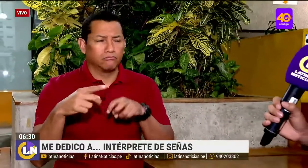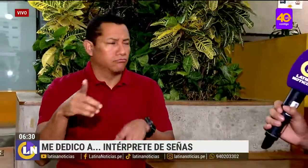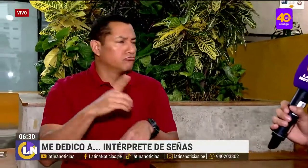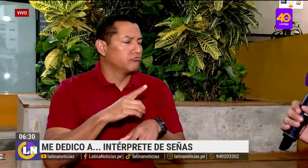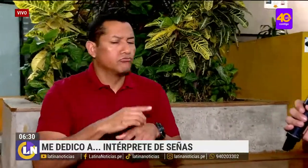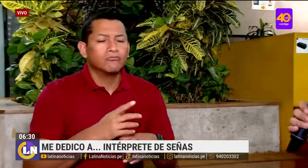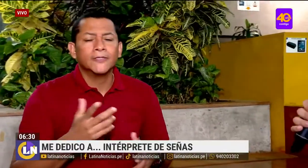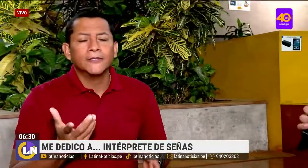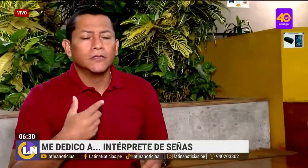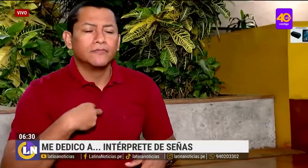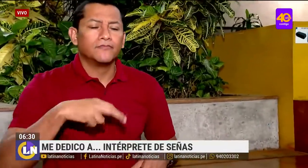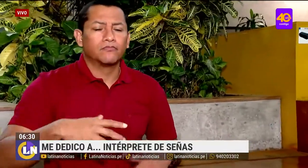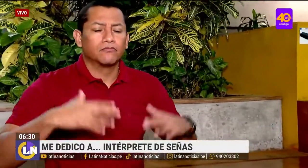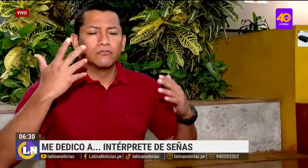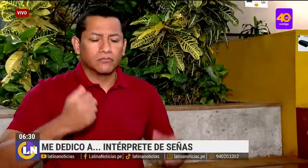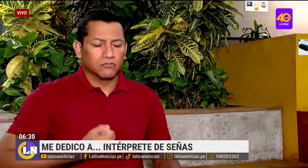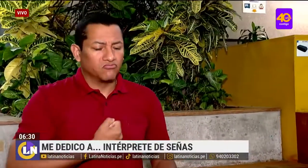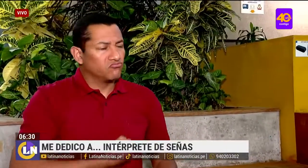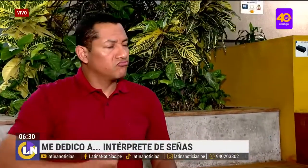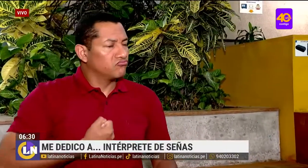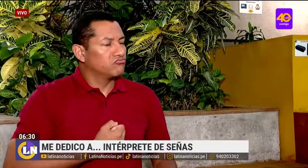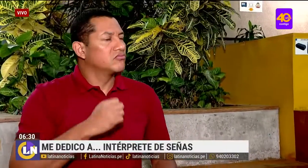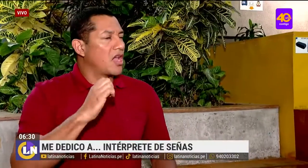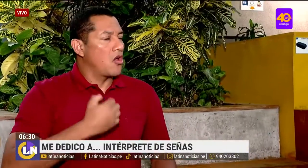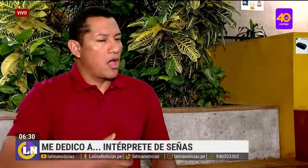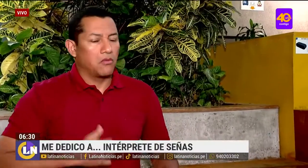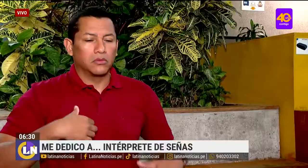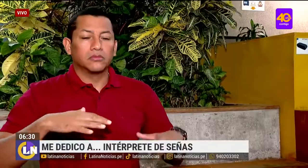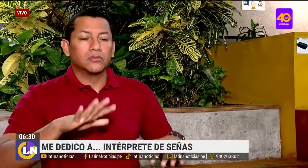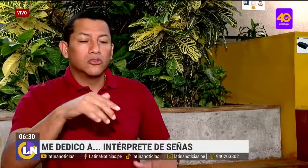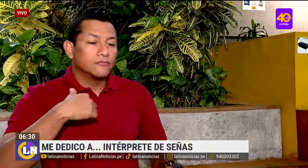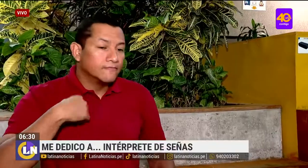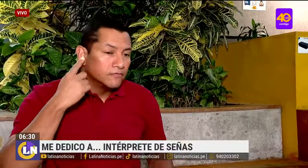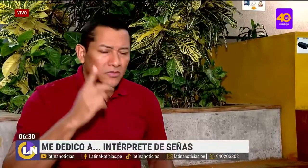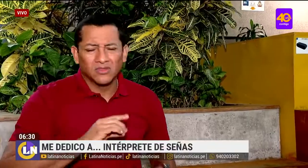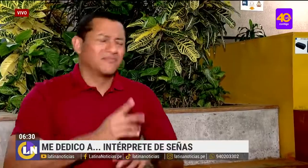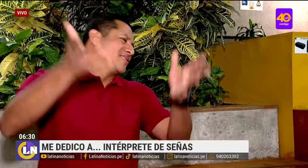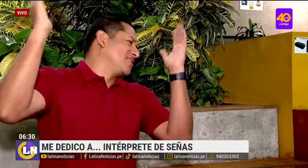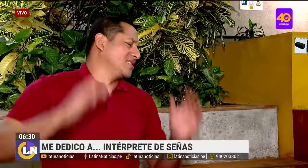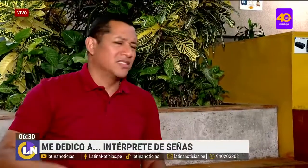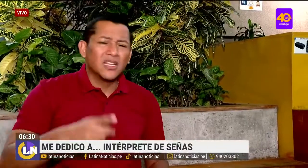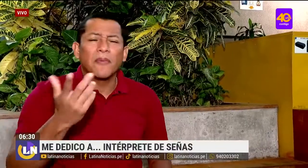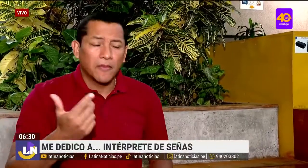ido al hospital, al seguro, no he sentido que me pueda comunicar bien. He tratado de escribir.